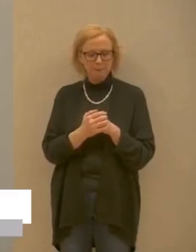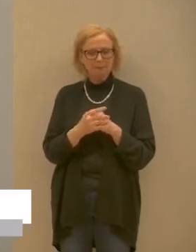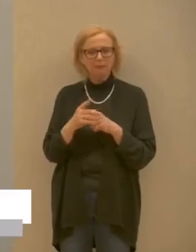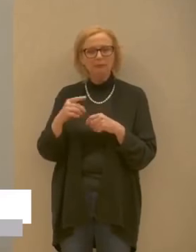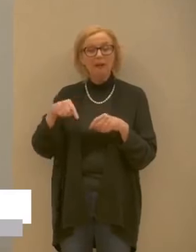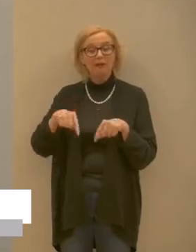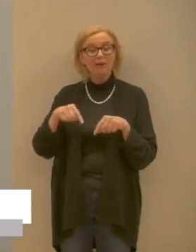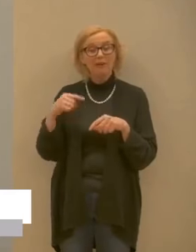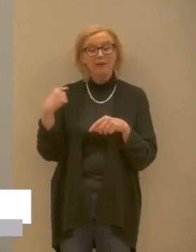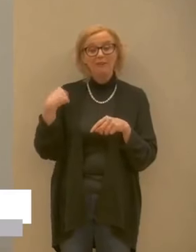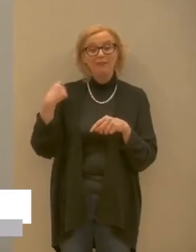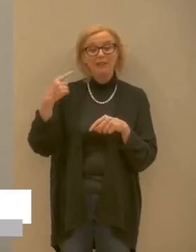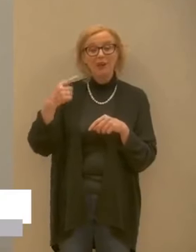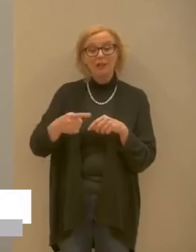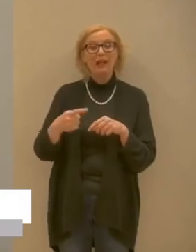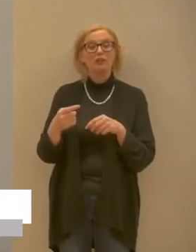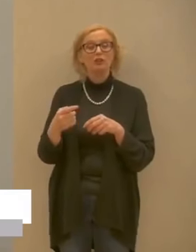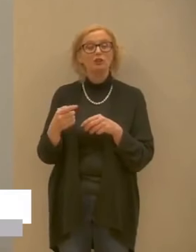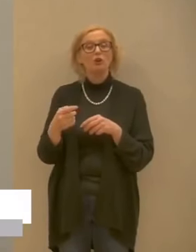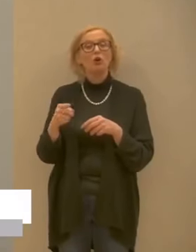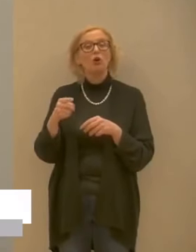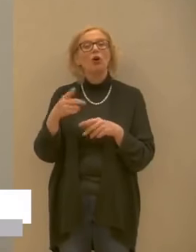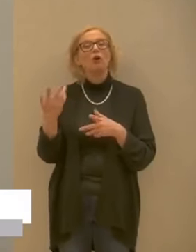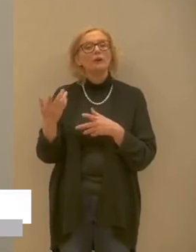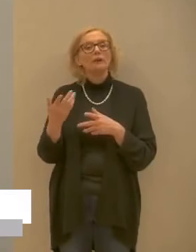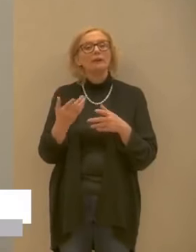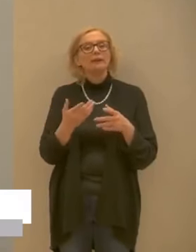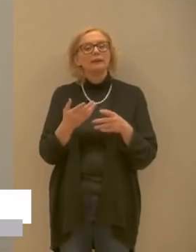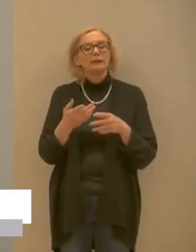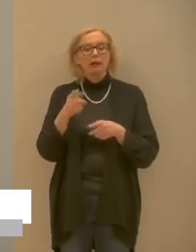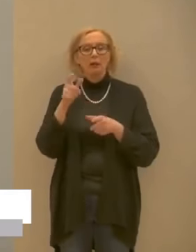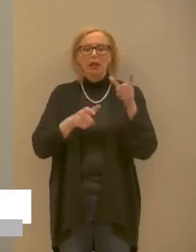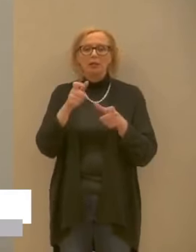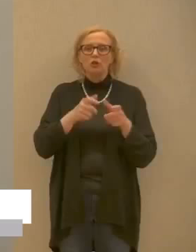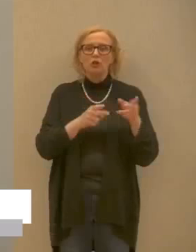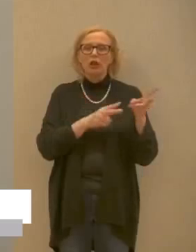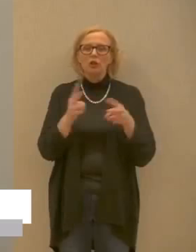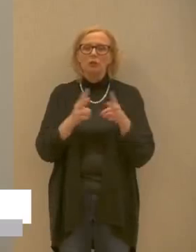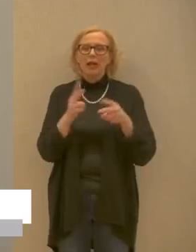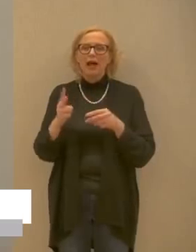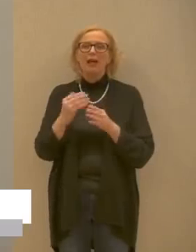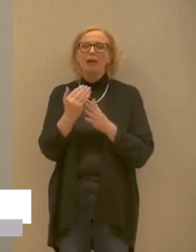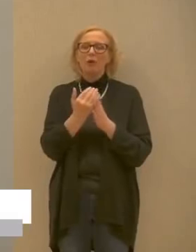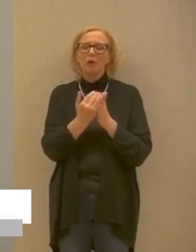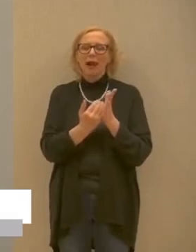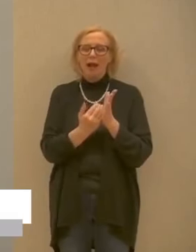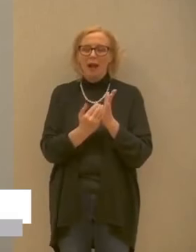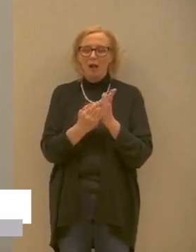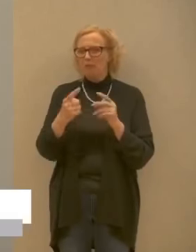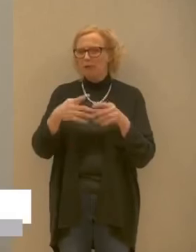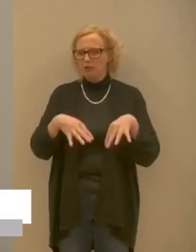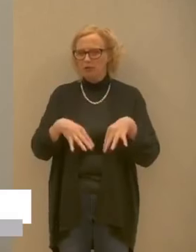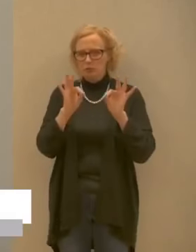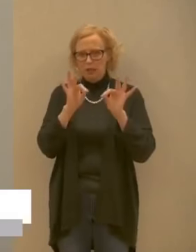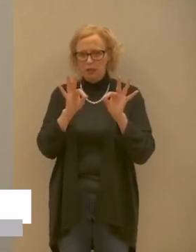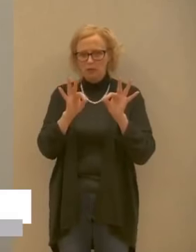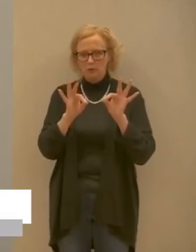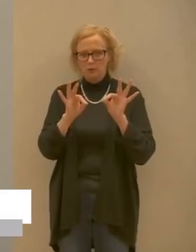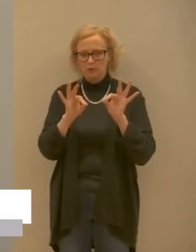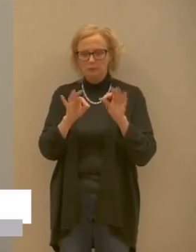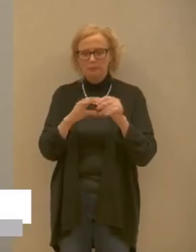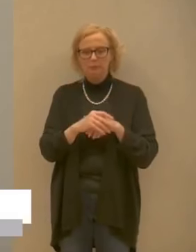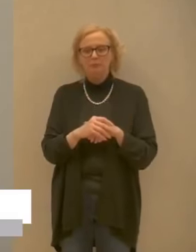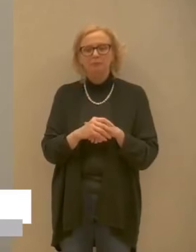dei ricoveri programmati quindi anche loro si concentrano sulle emergenze per cui il flusso dei ricoveri programmati dei